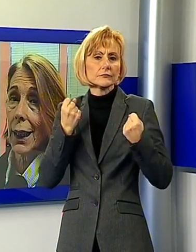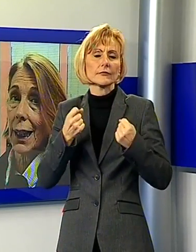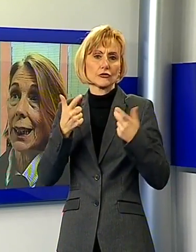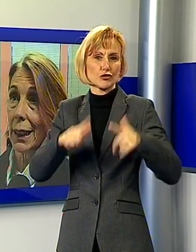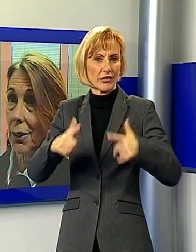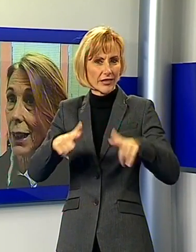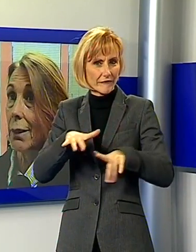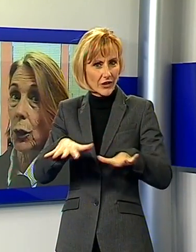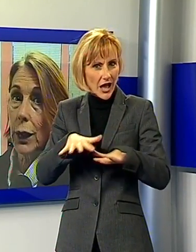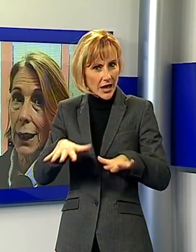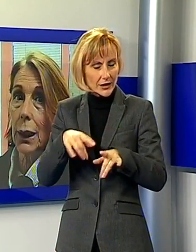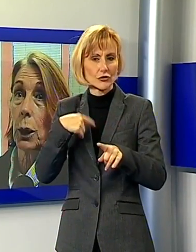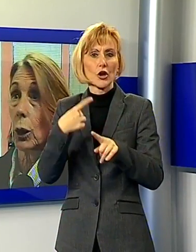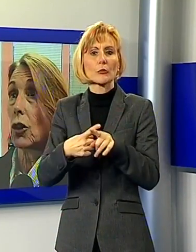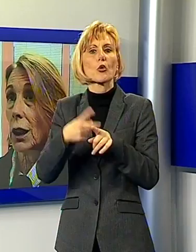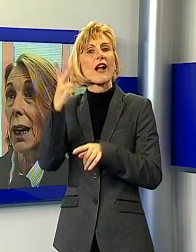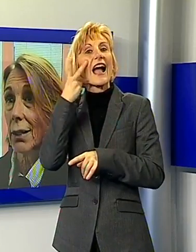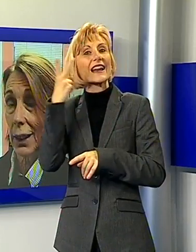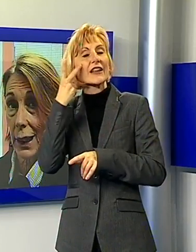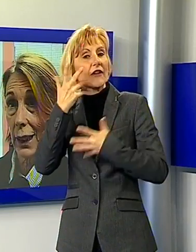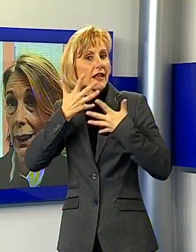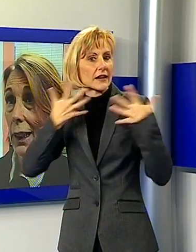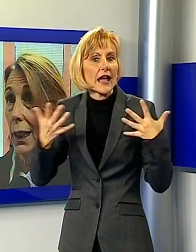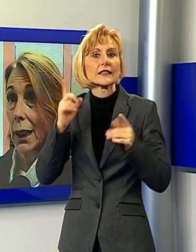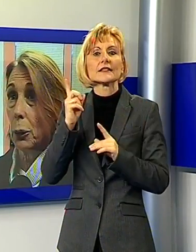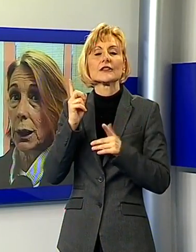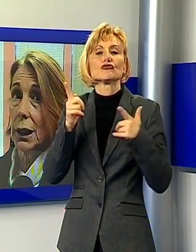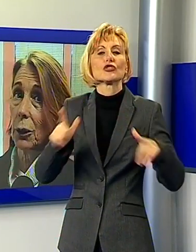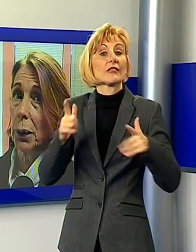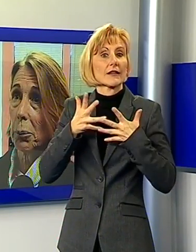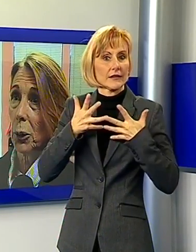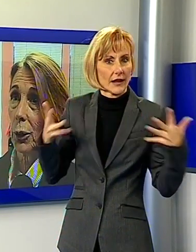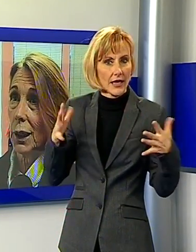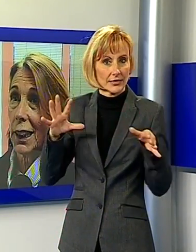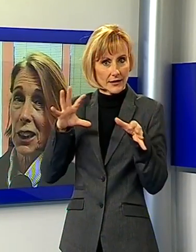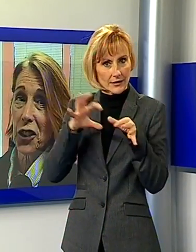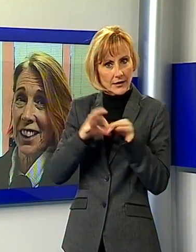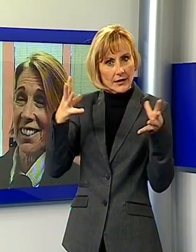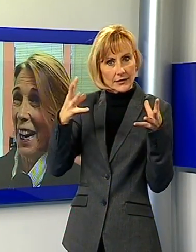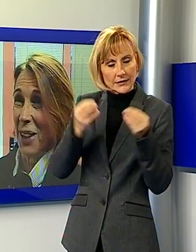che il Carnevale è stato grande quando la città è stata grande e quindi dobbiamo crescere insieme.